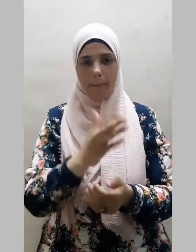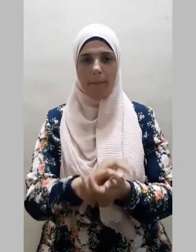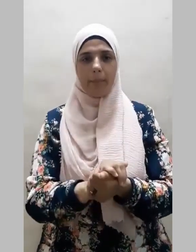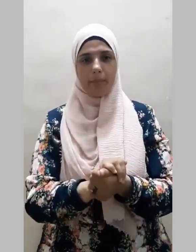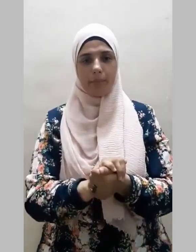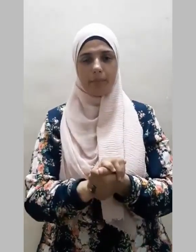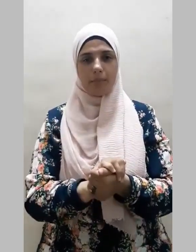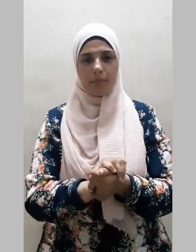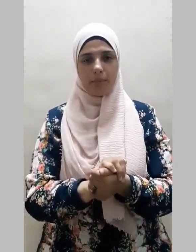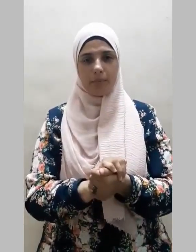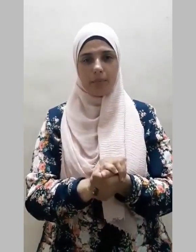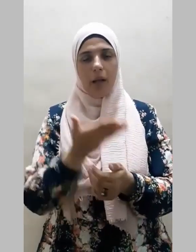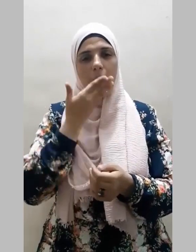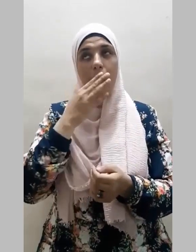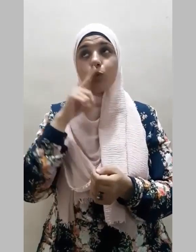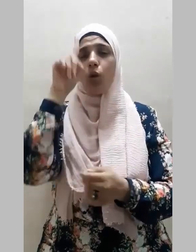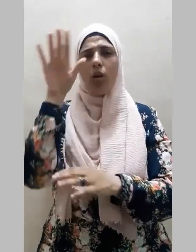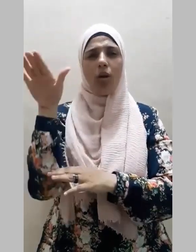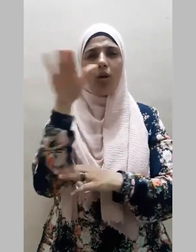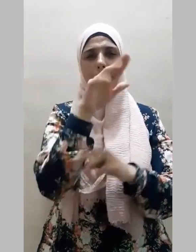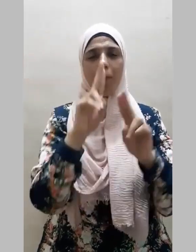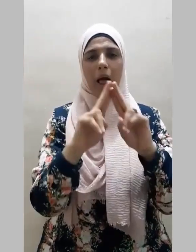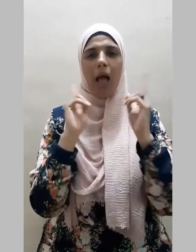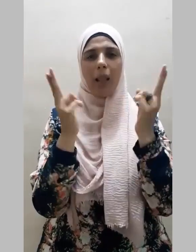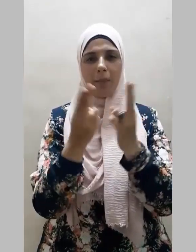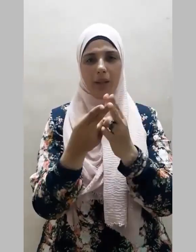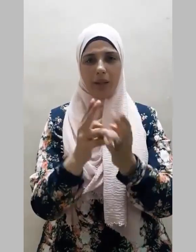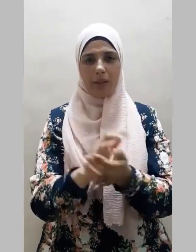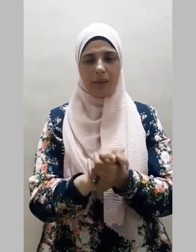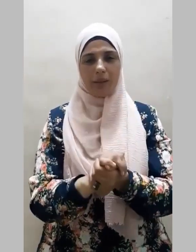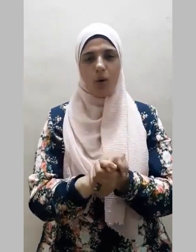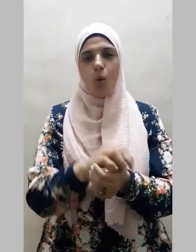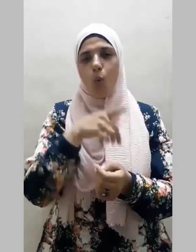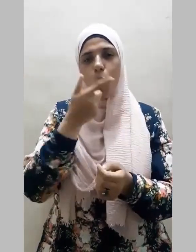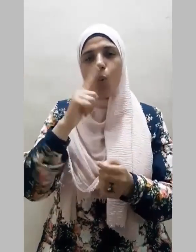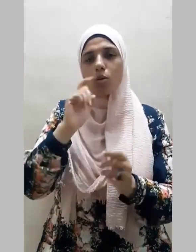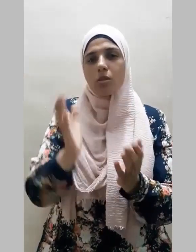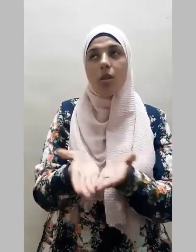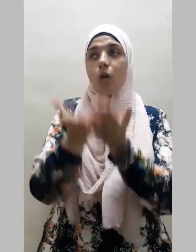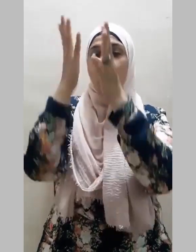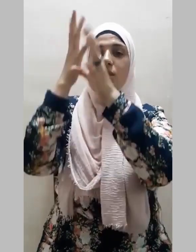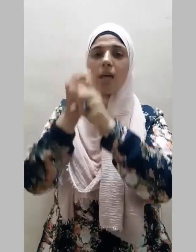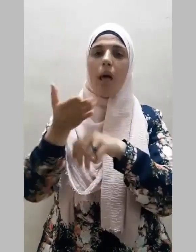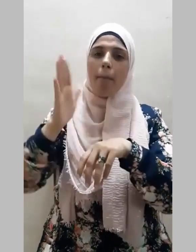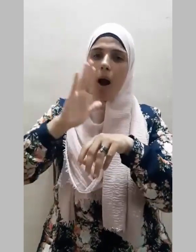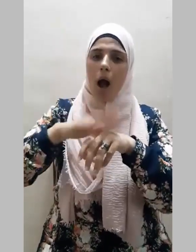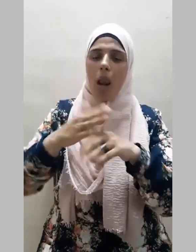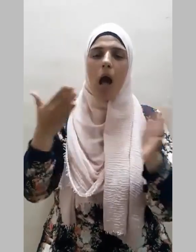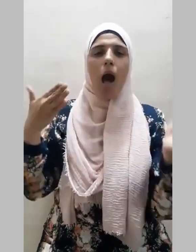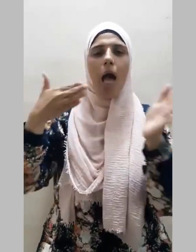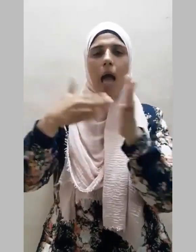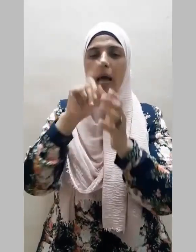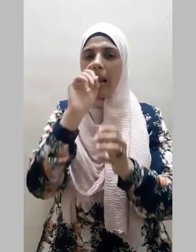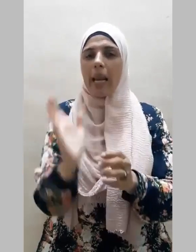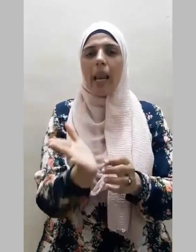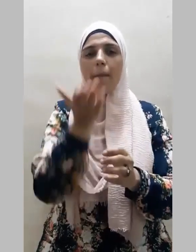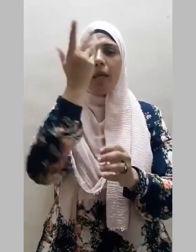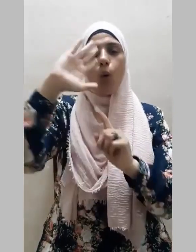الحمد لله جمع بالعالمين والصلاة والسلام على قاتل النبيين والمرسلين